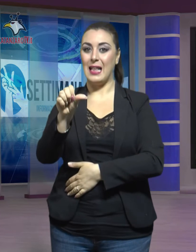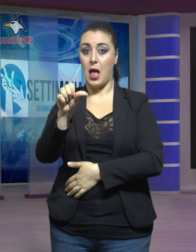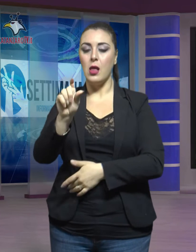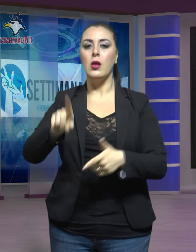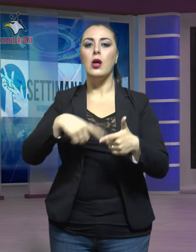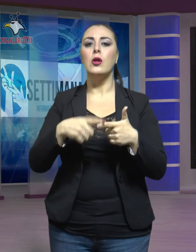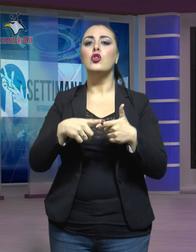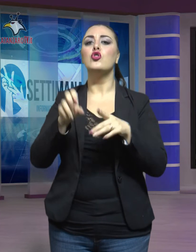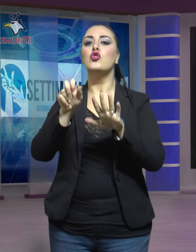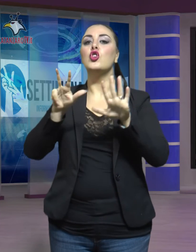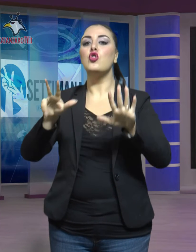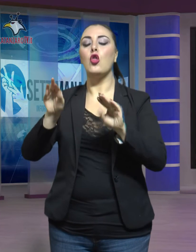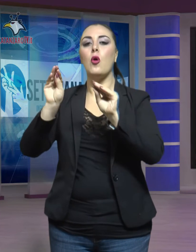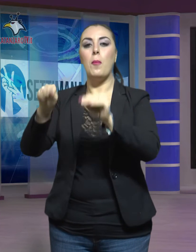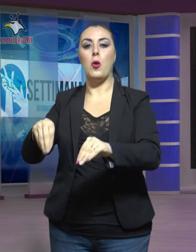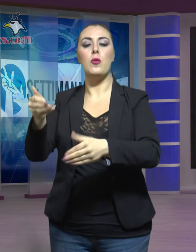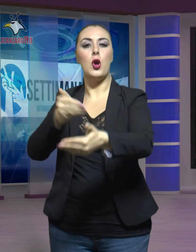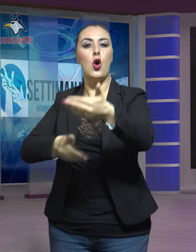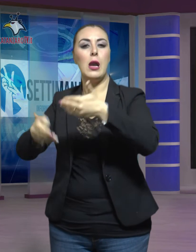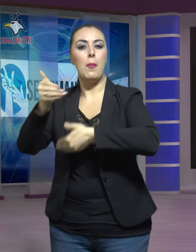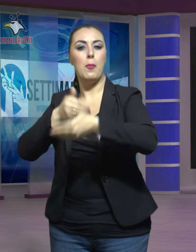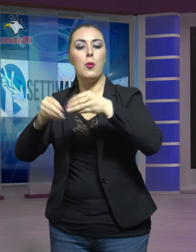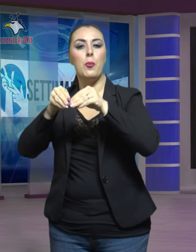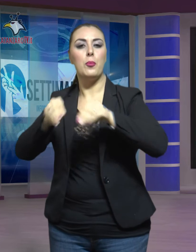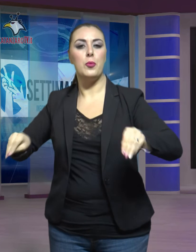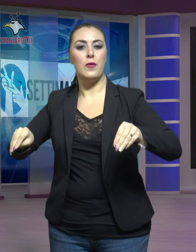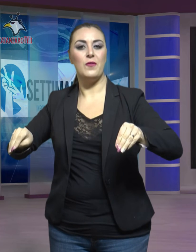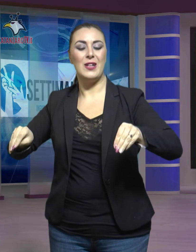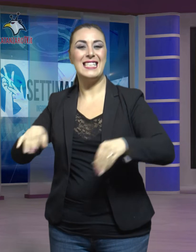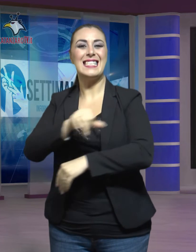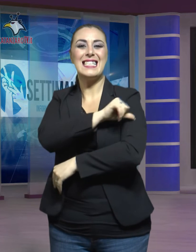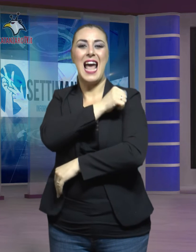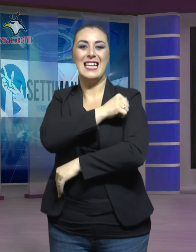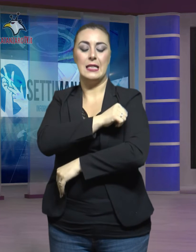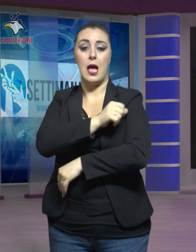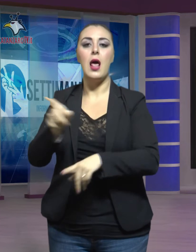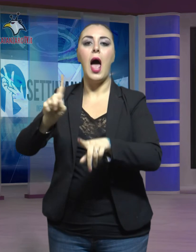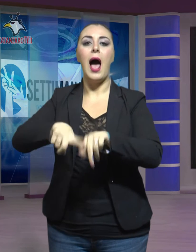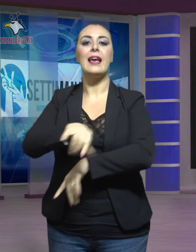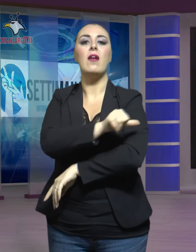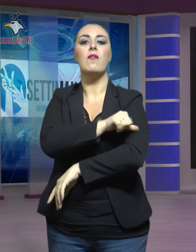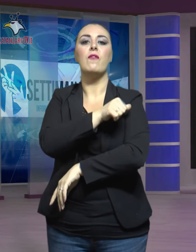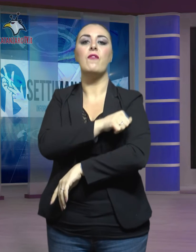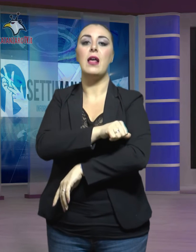18 posti per collaboratore professionale sanitario infermiere a tempo